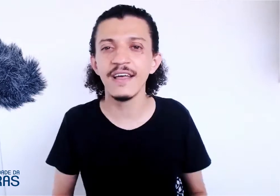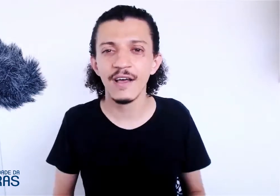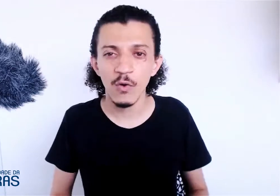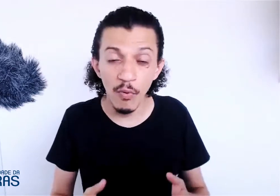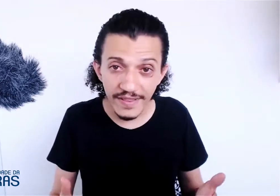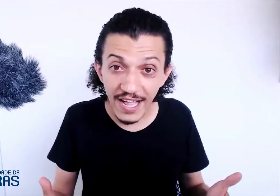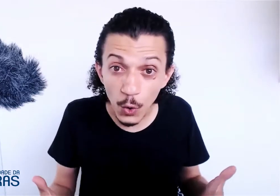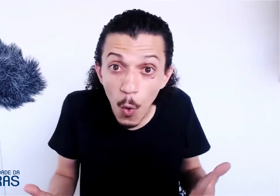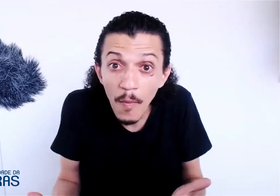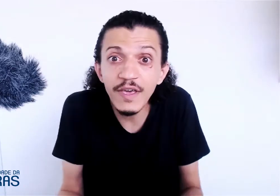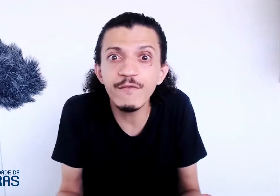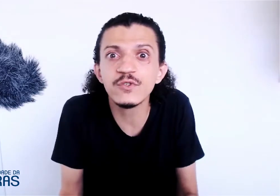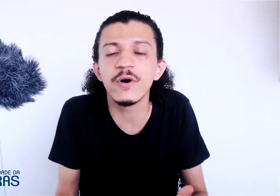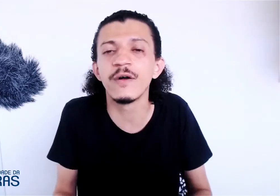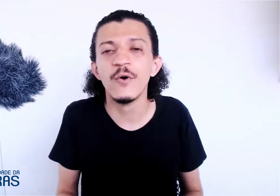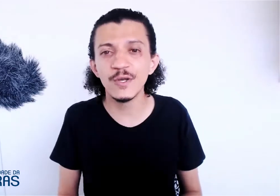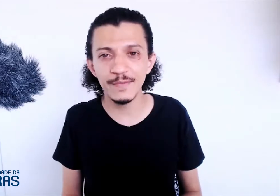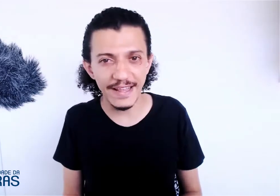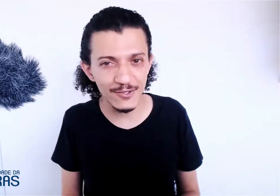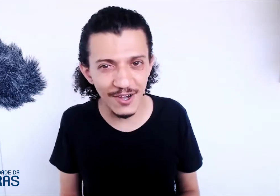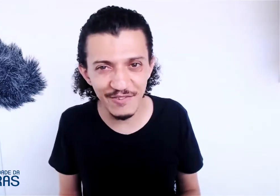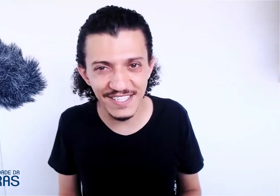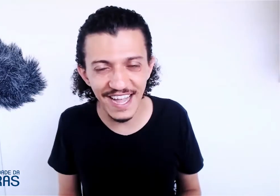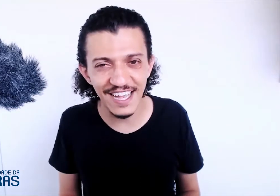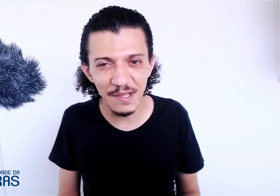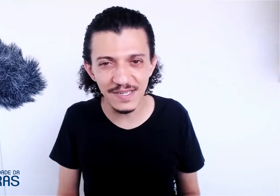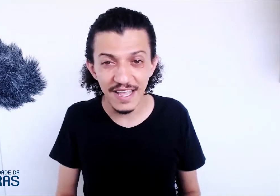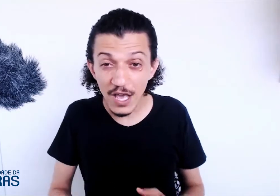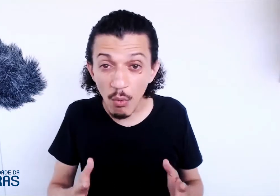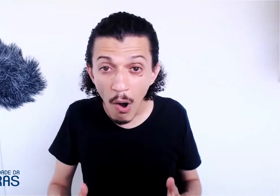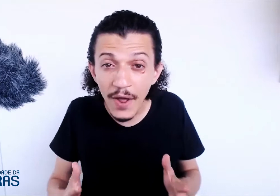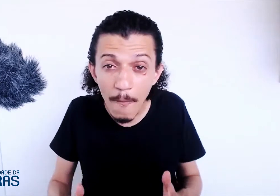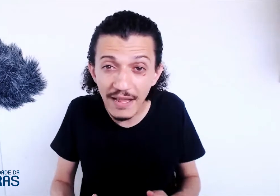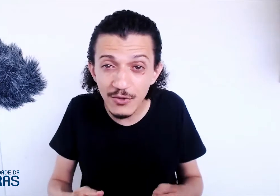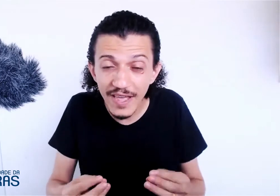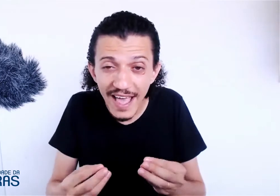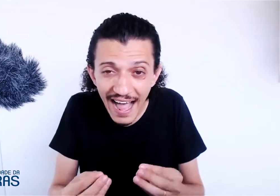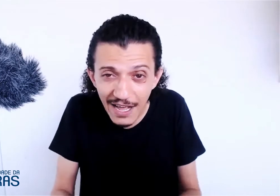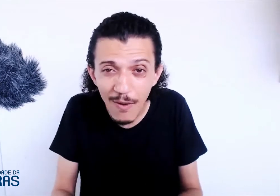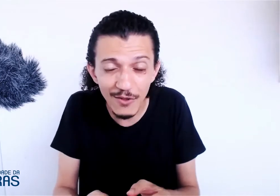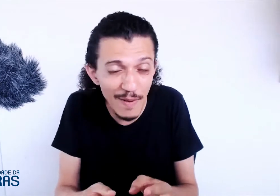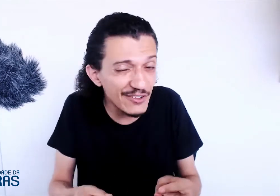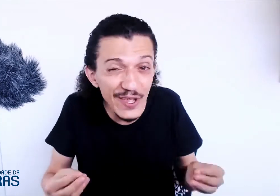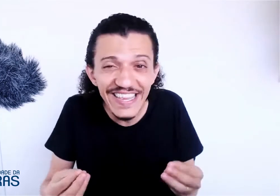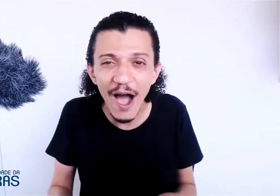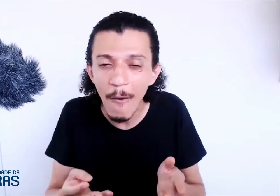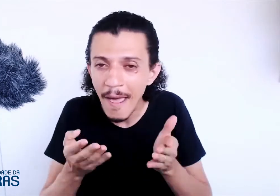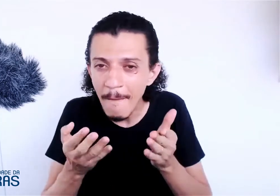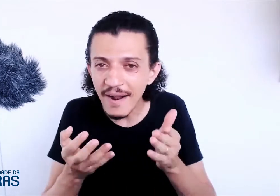por dentro como que funcionam os métodos da Universidade da Libras e qual que é o método adequado, o método ideal para